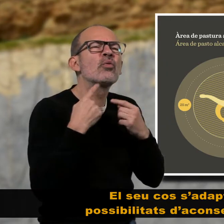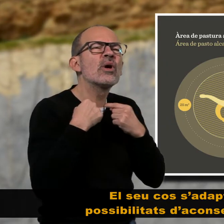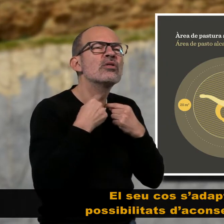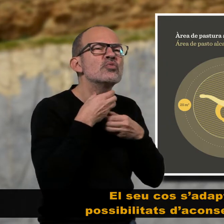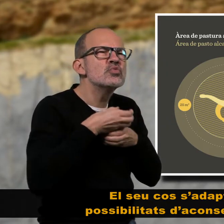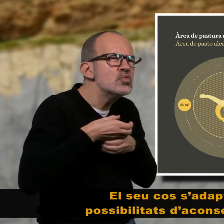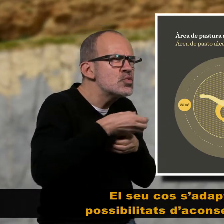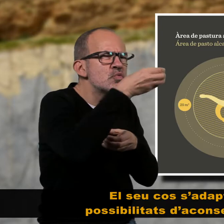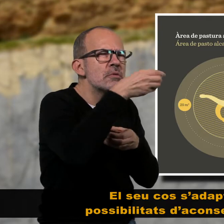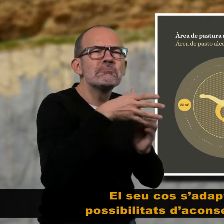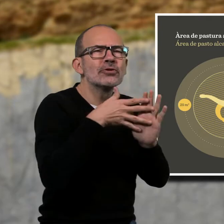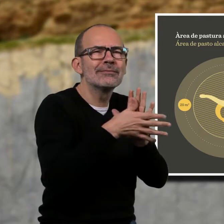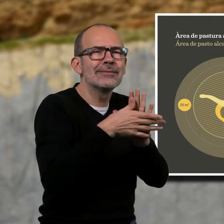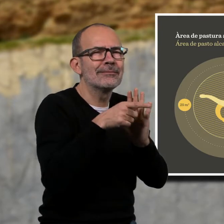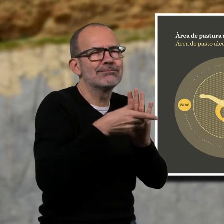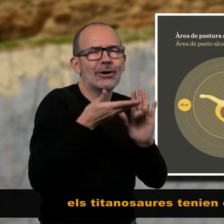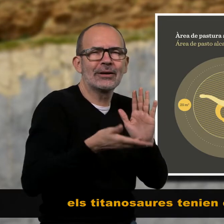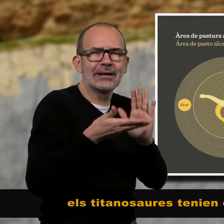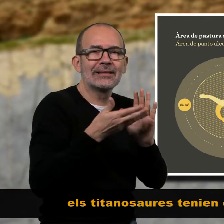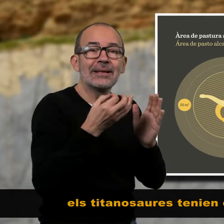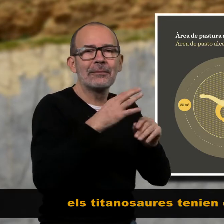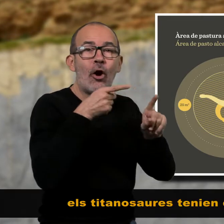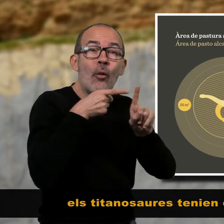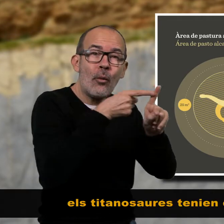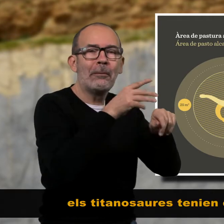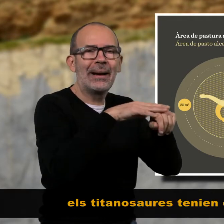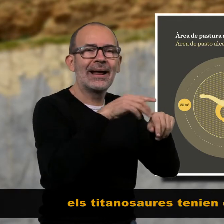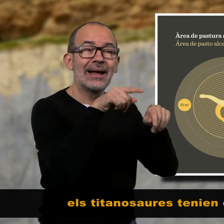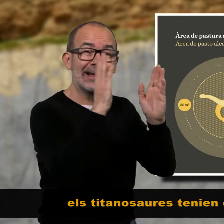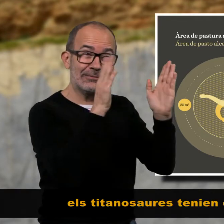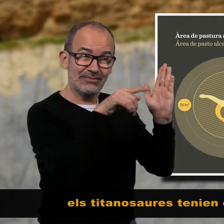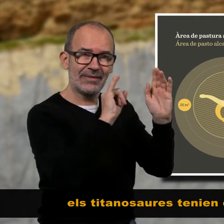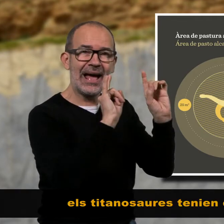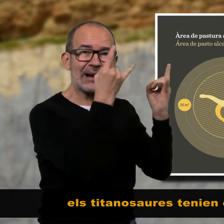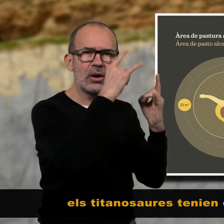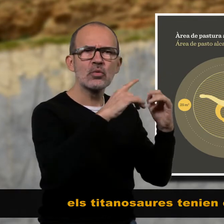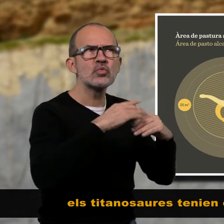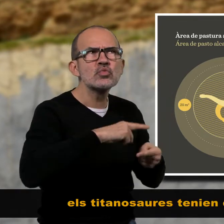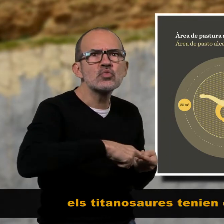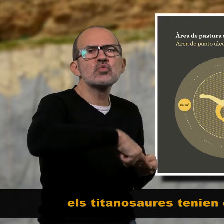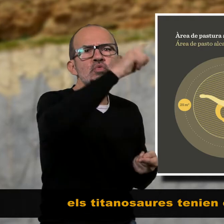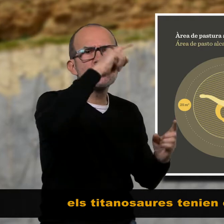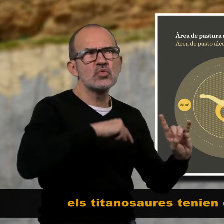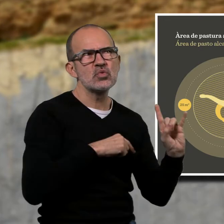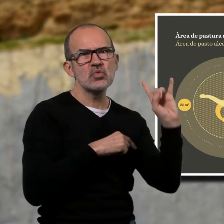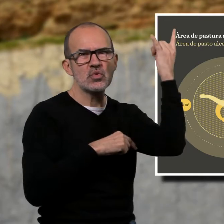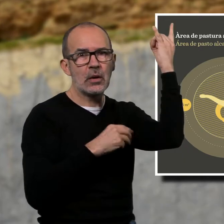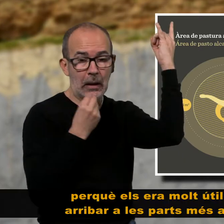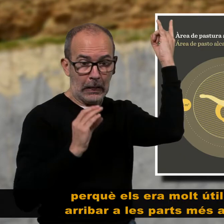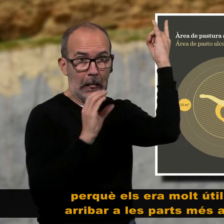El seu cos s'adaptava a les possibilitats d'aconseguir aliment. Els titanosaures tenien el coi molt llarg perquè els era molt